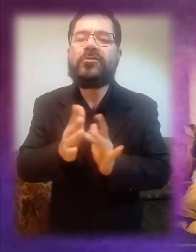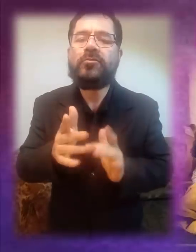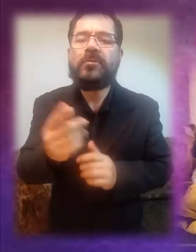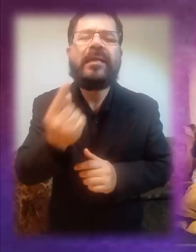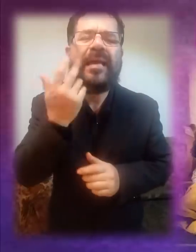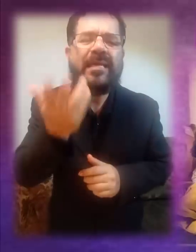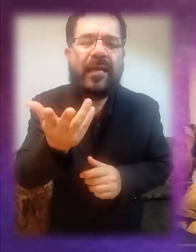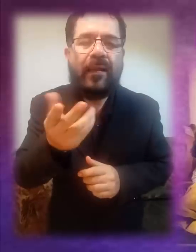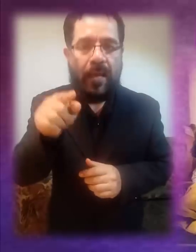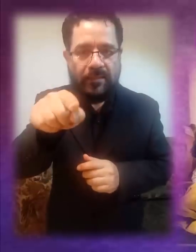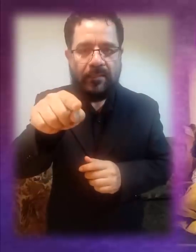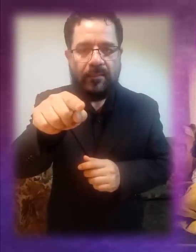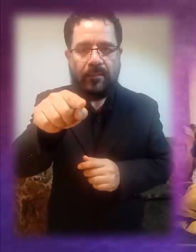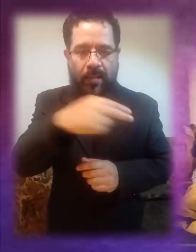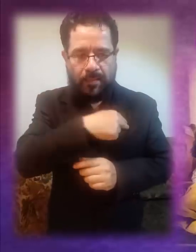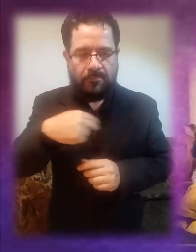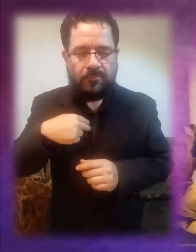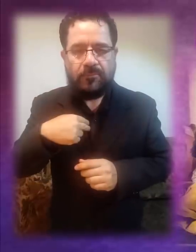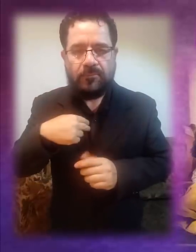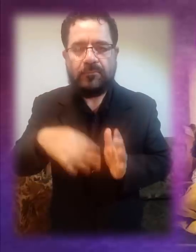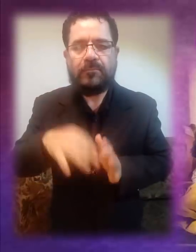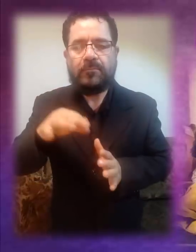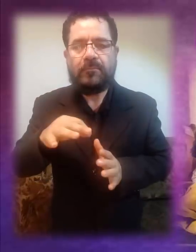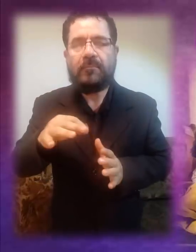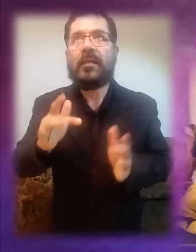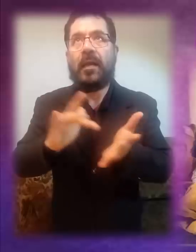quiere Jesús de cada uno de nosotros.